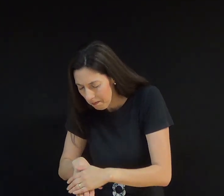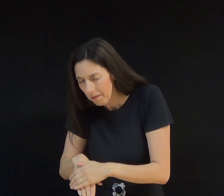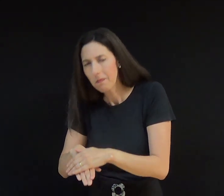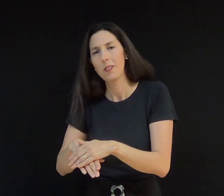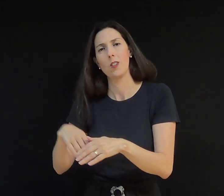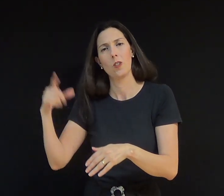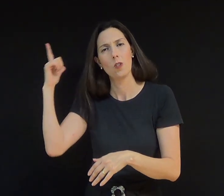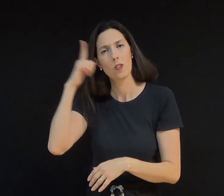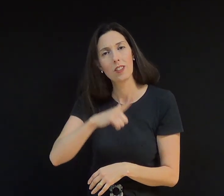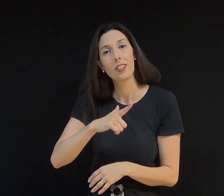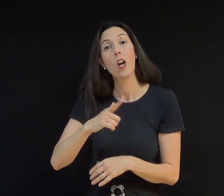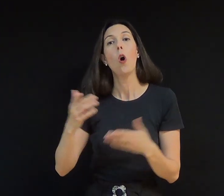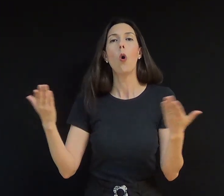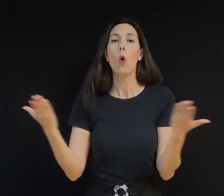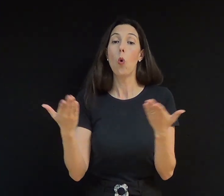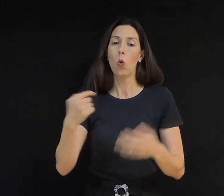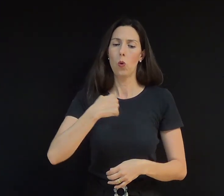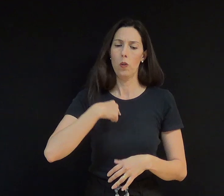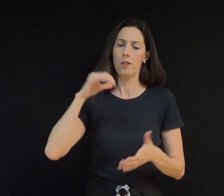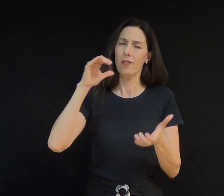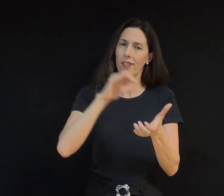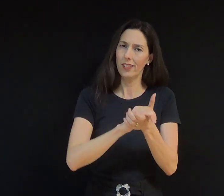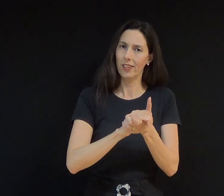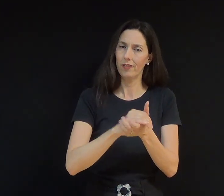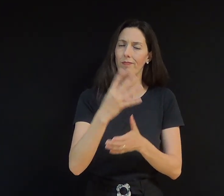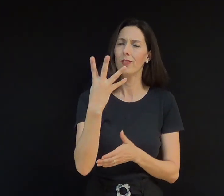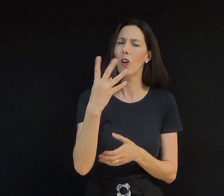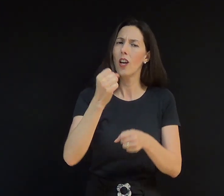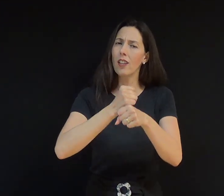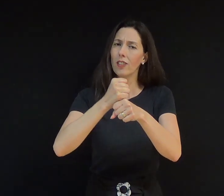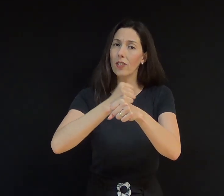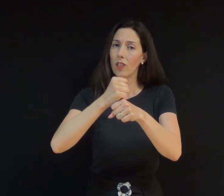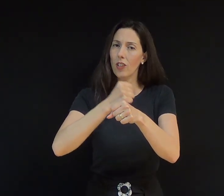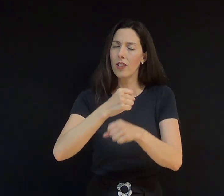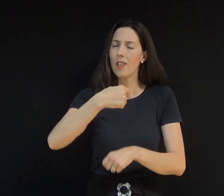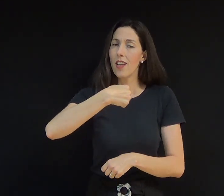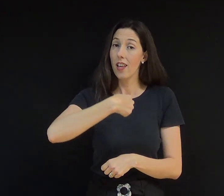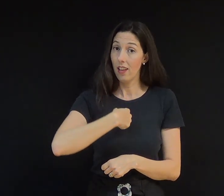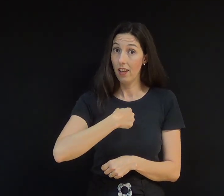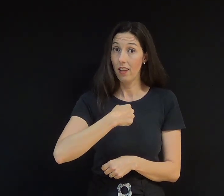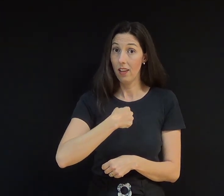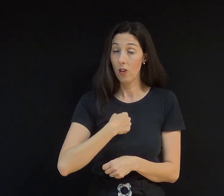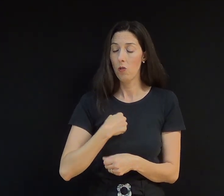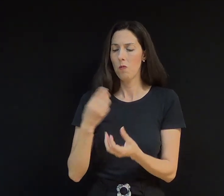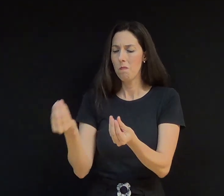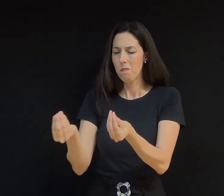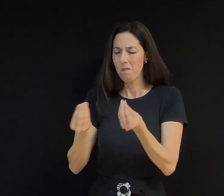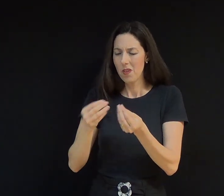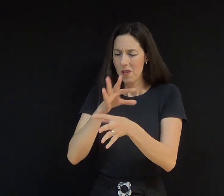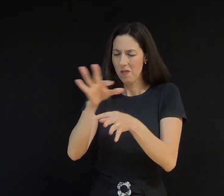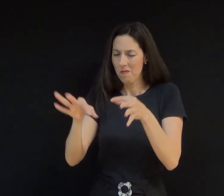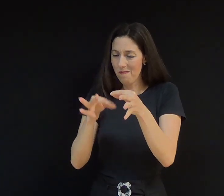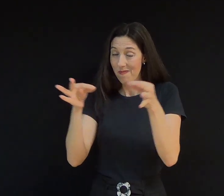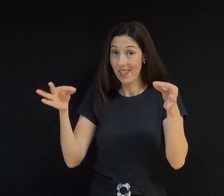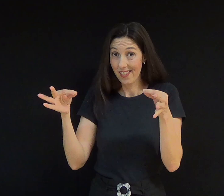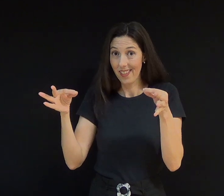pai está na glória. Há quatro anos, eu herdei uma prova do amor inabalável. No meu dedo anelar, da mão